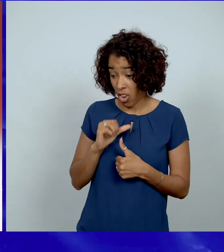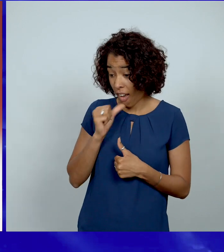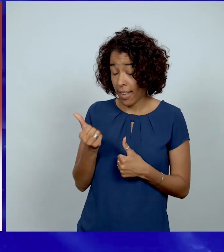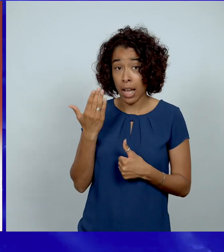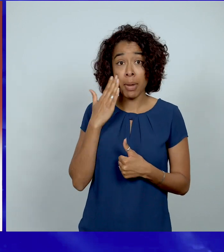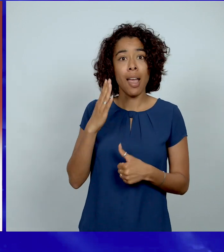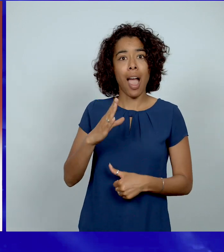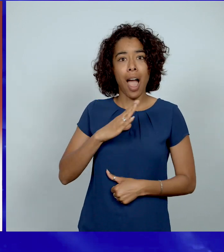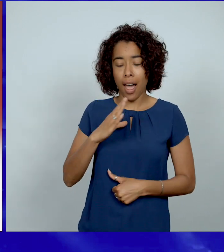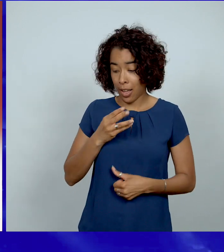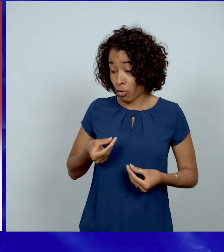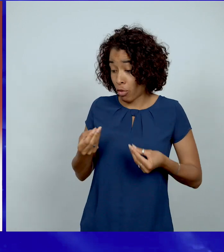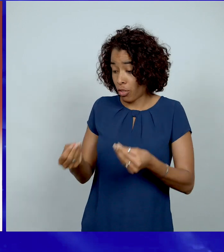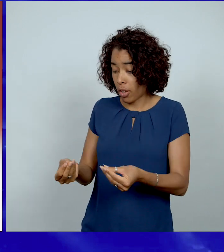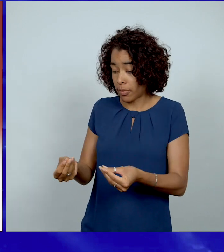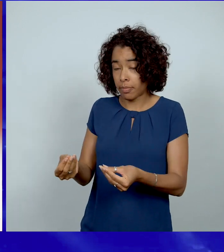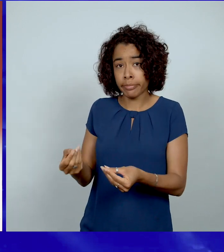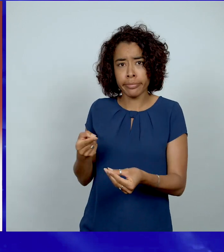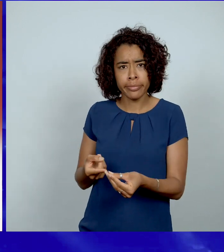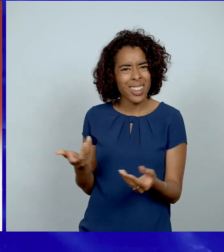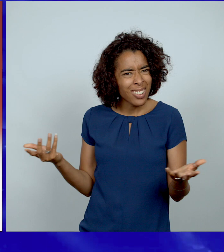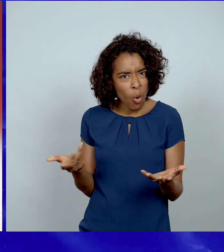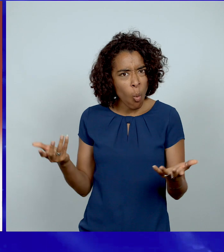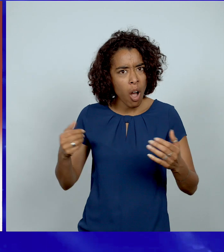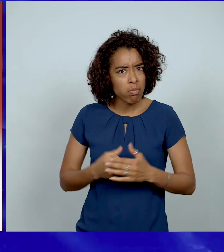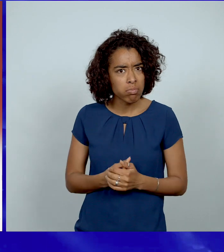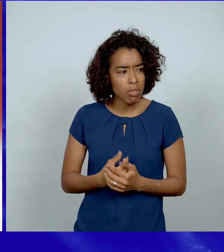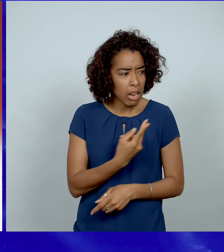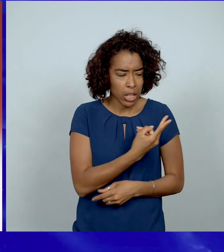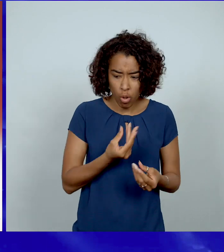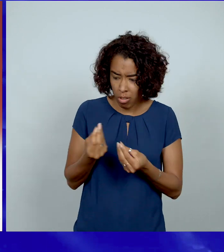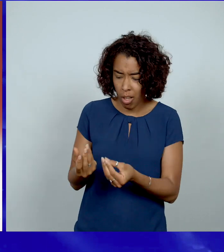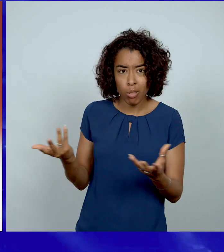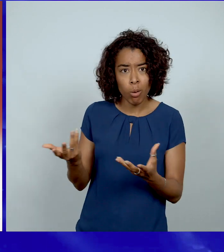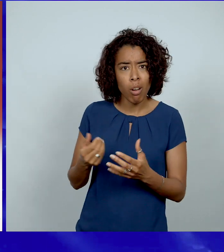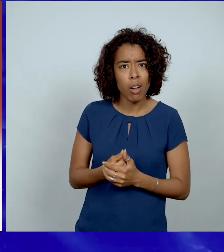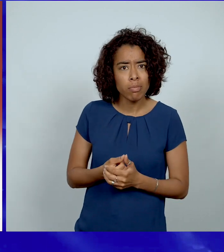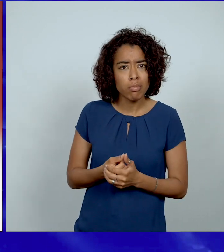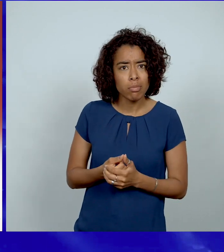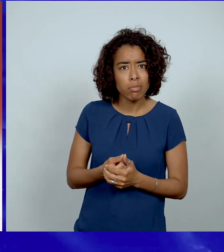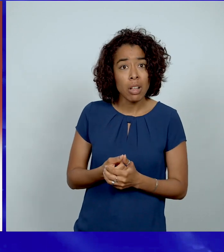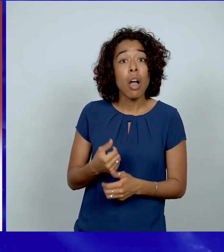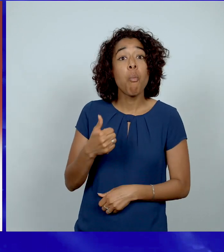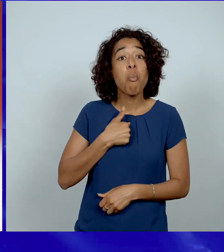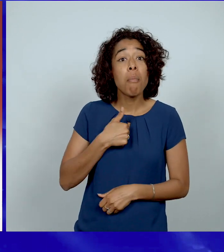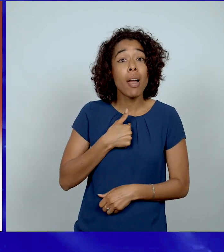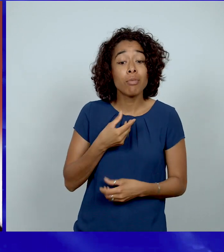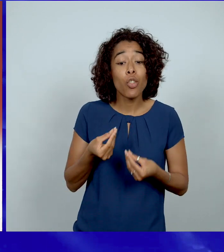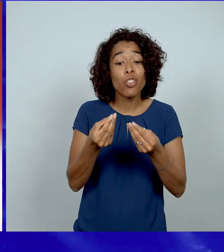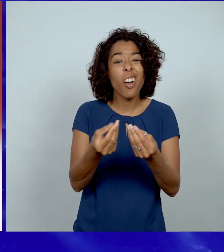ce que nous avons, nous te le donnons. Que pouvaient donner Pierre et Jean à cette personne ? Qu'est-ce que moi, je peux vous donner